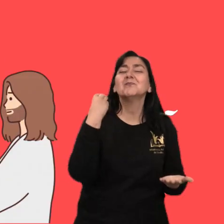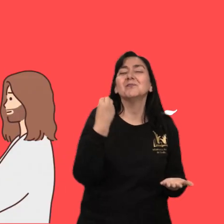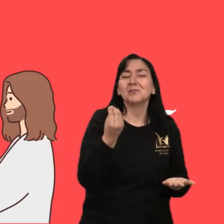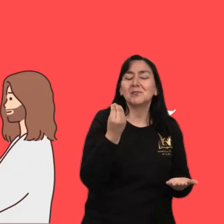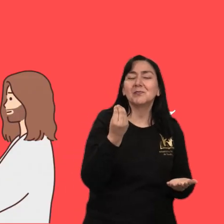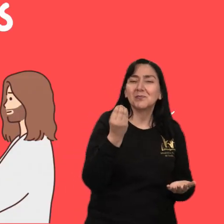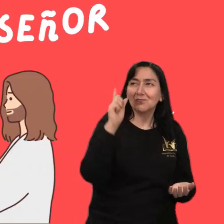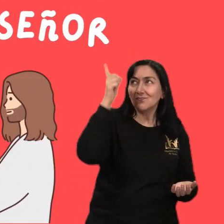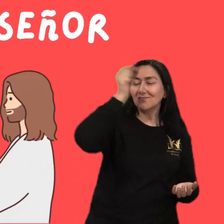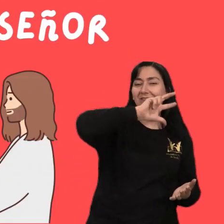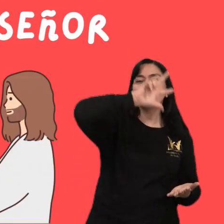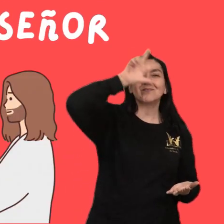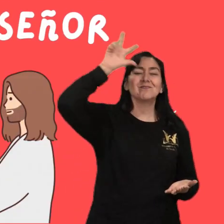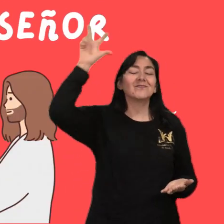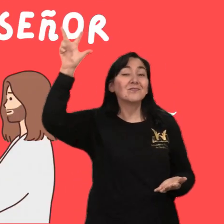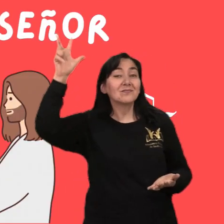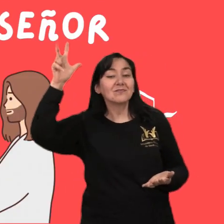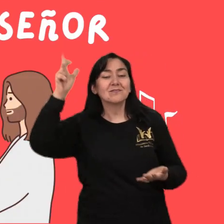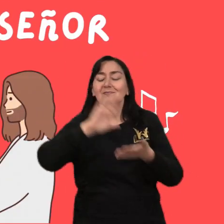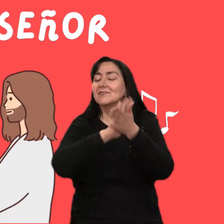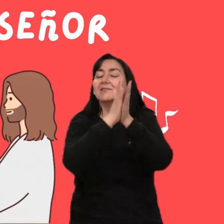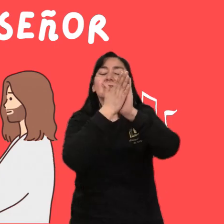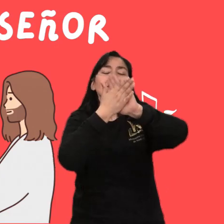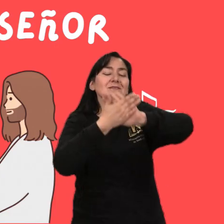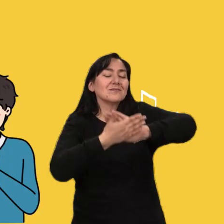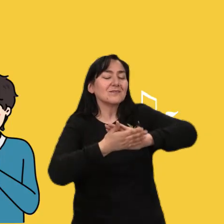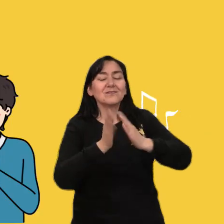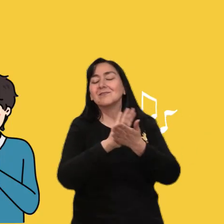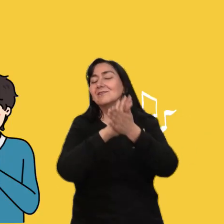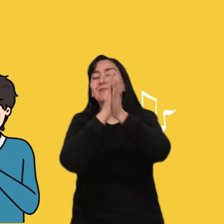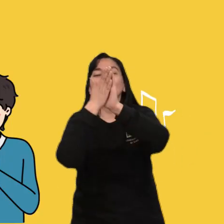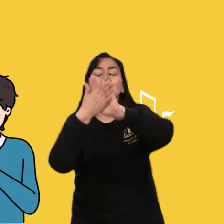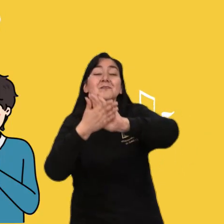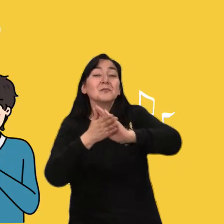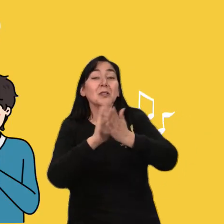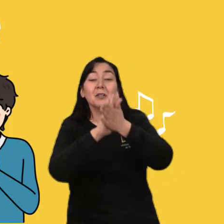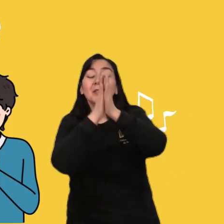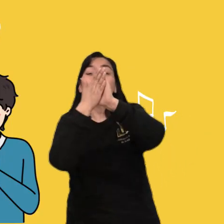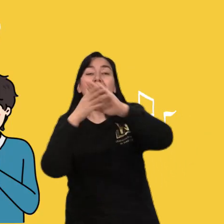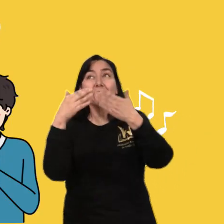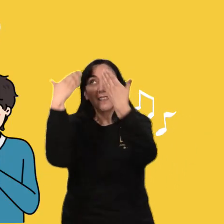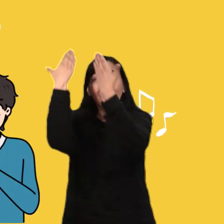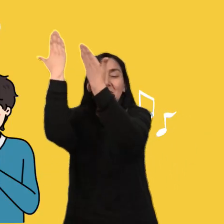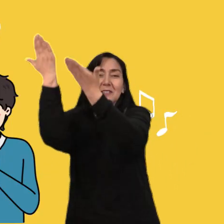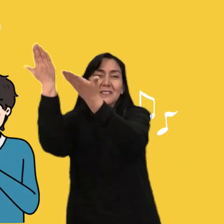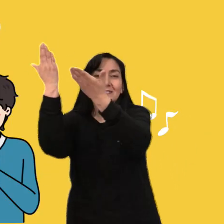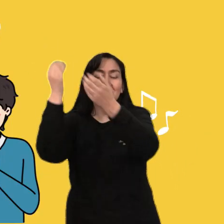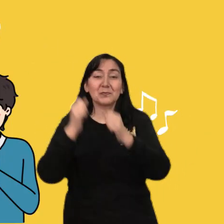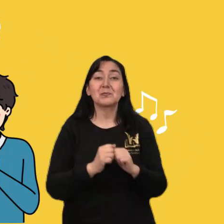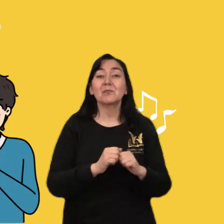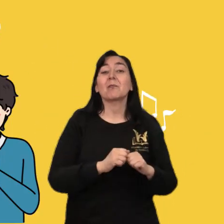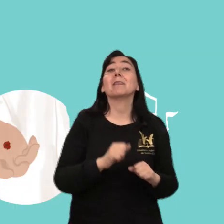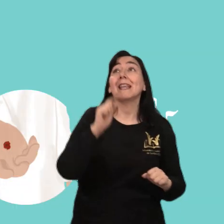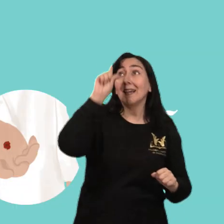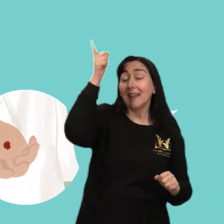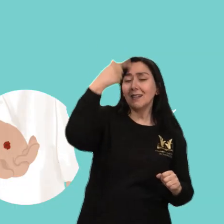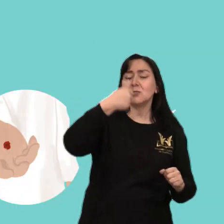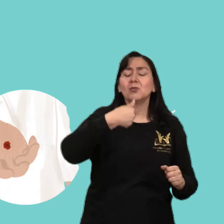Bueno, bueno, bueno es el Señor Todo, todo, todo le daré